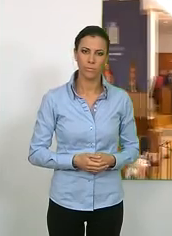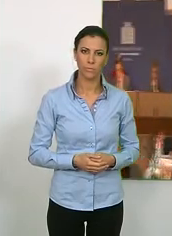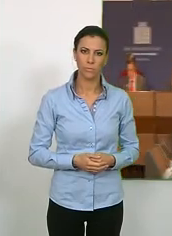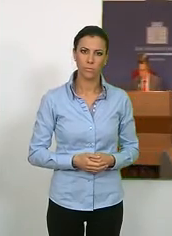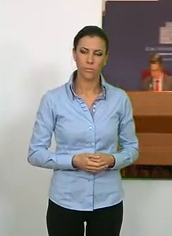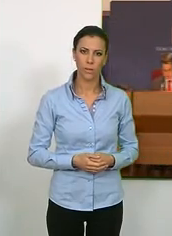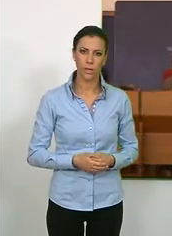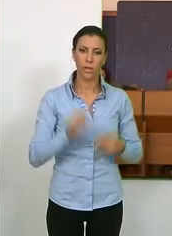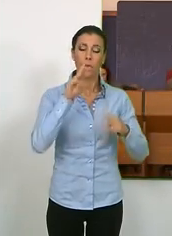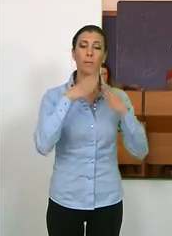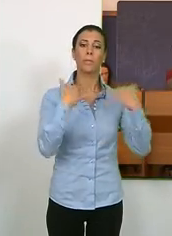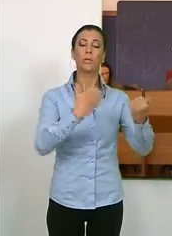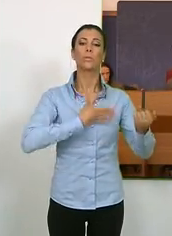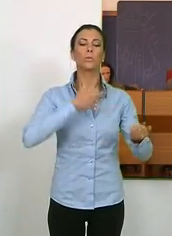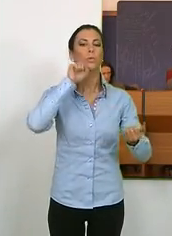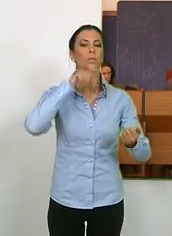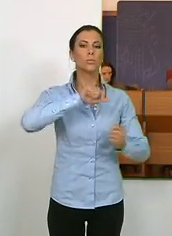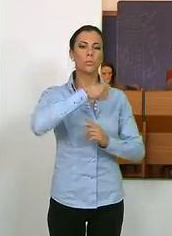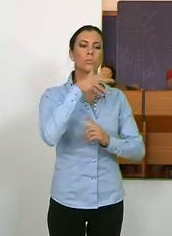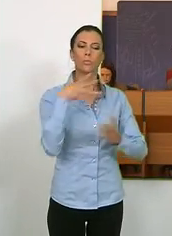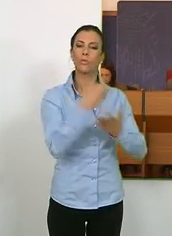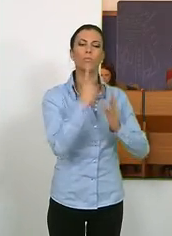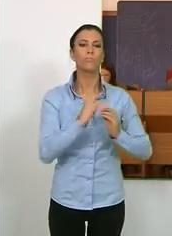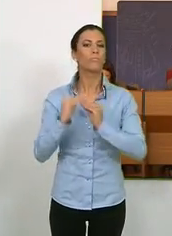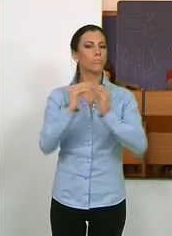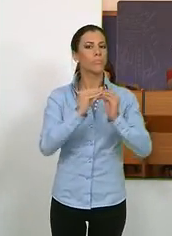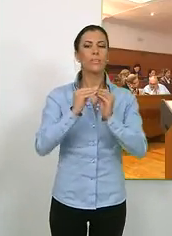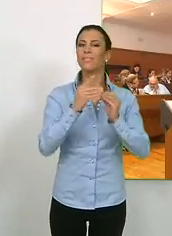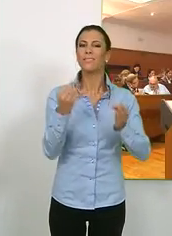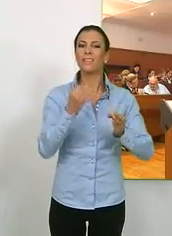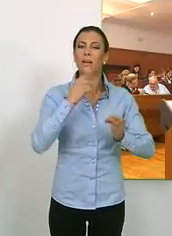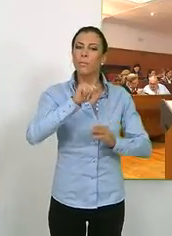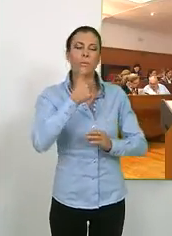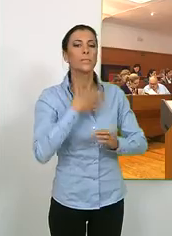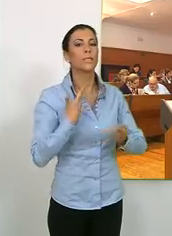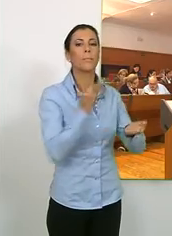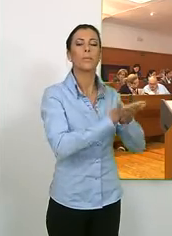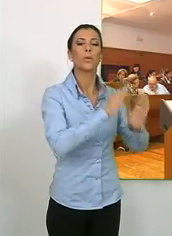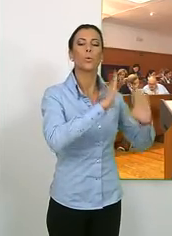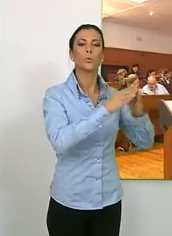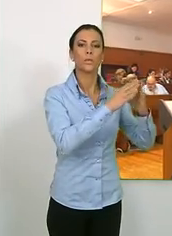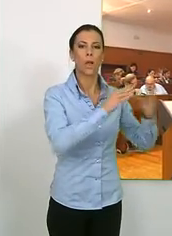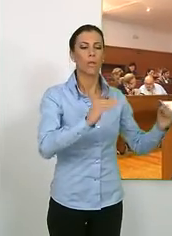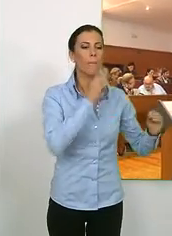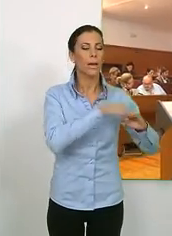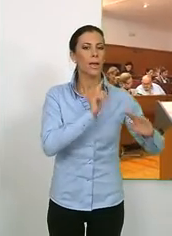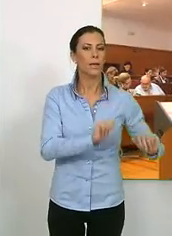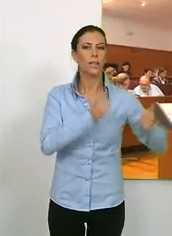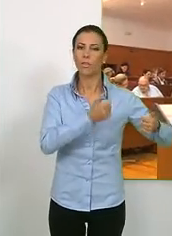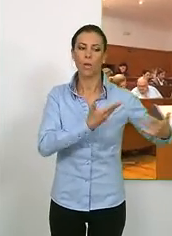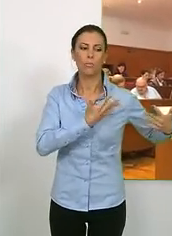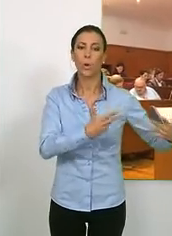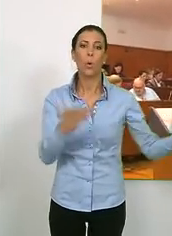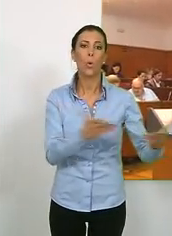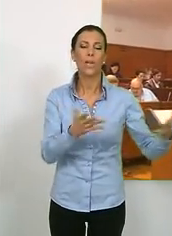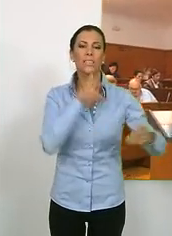El Pleno del Ayuntamiento de Madrid ha aprobado por unanimidad solicitar a la Junta de Andalucía el inicio urgente